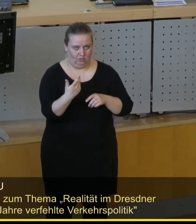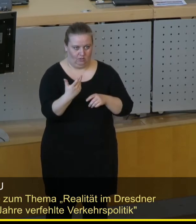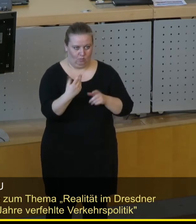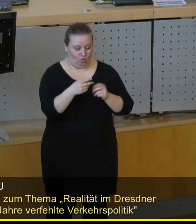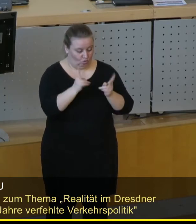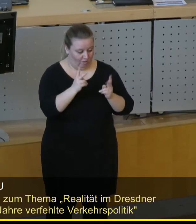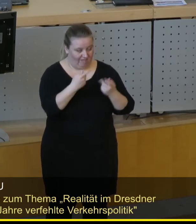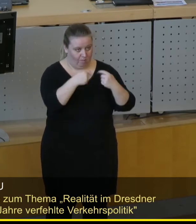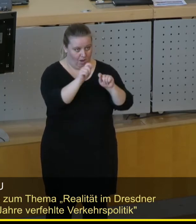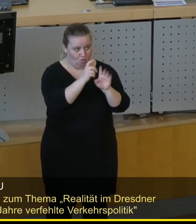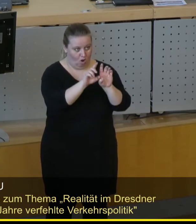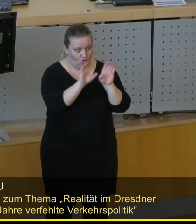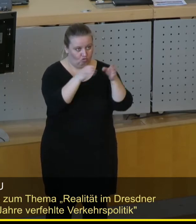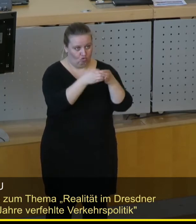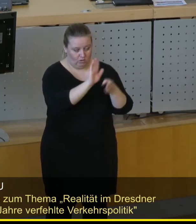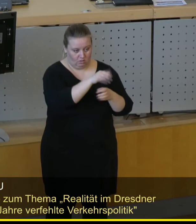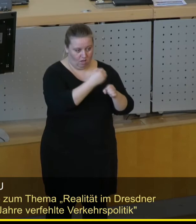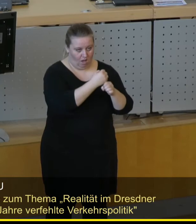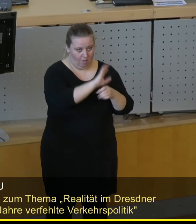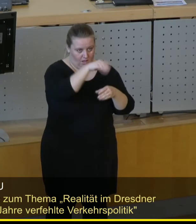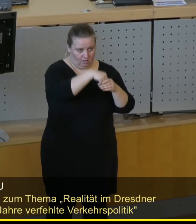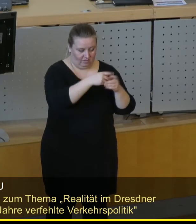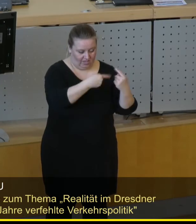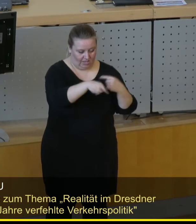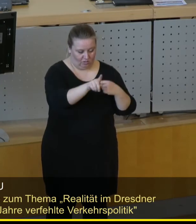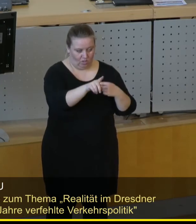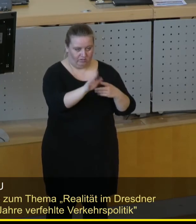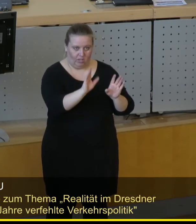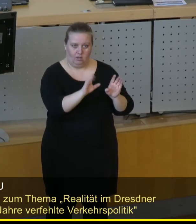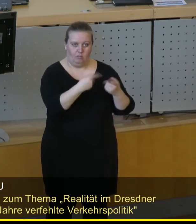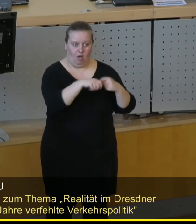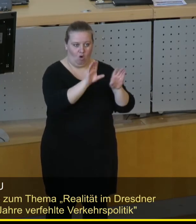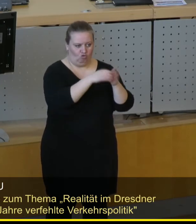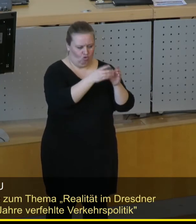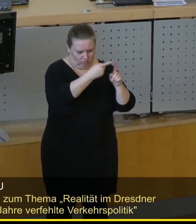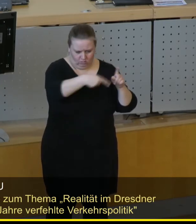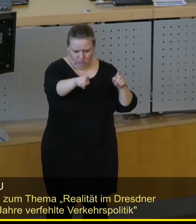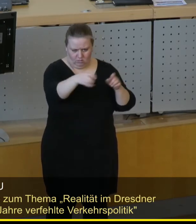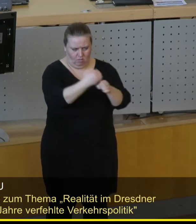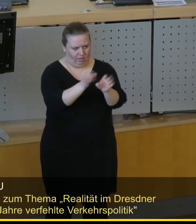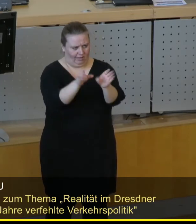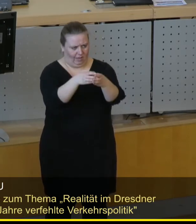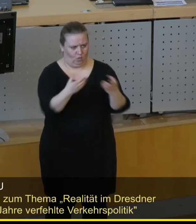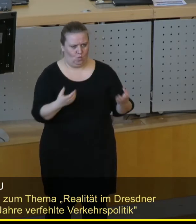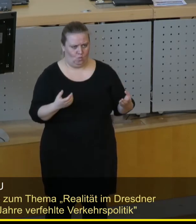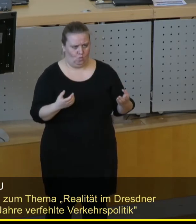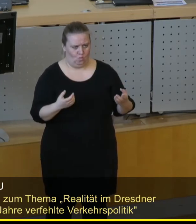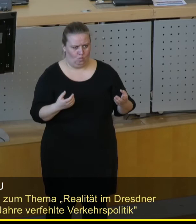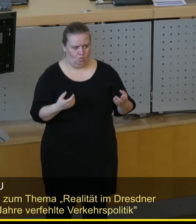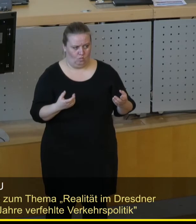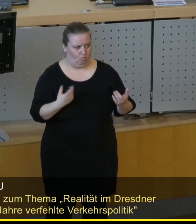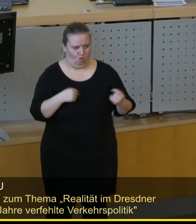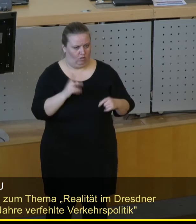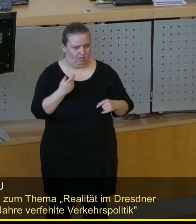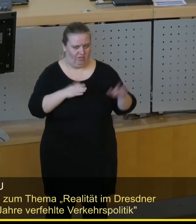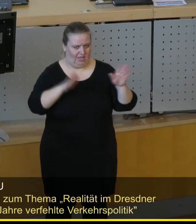Arbeit im Bauausschuss hin delegiert wird, die wir im Bauausschuss machen müssten. Das findet dort statt. Übrigens demokratisch